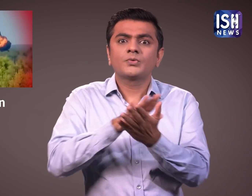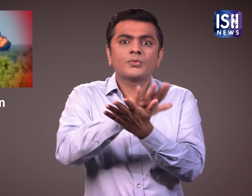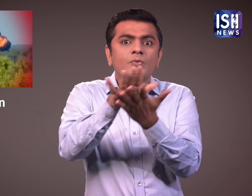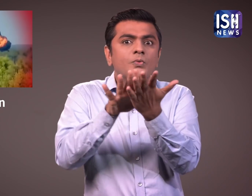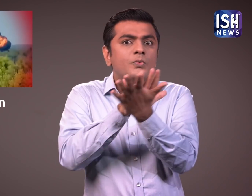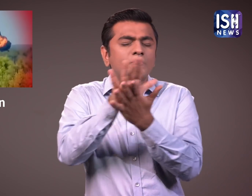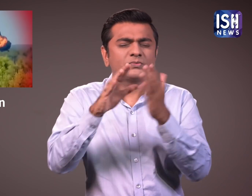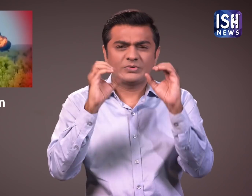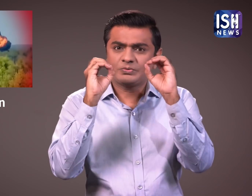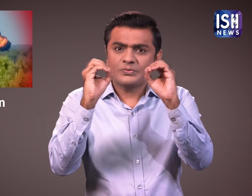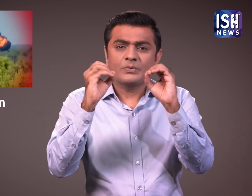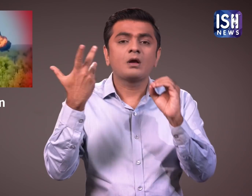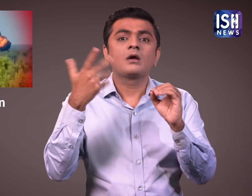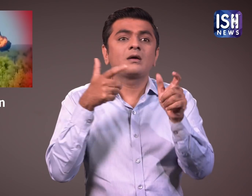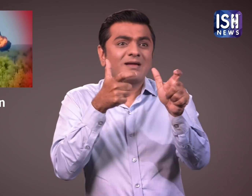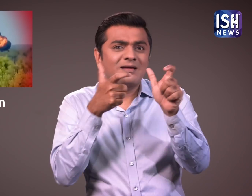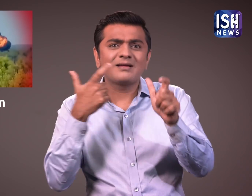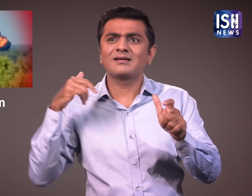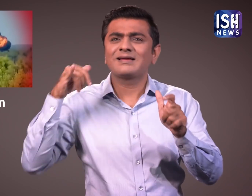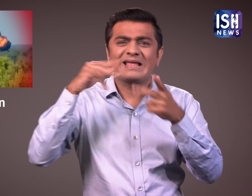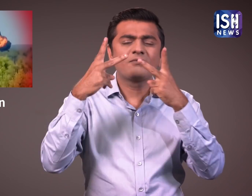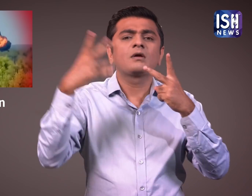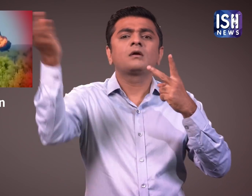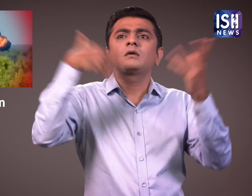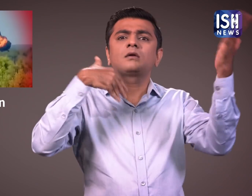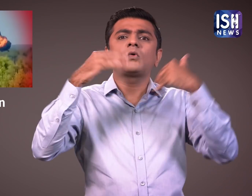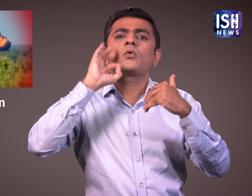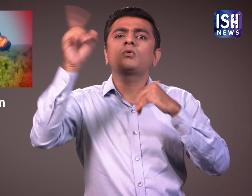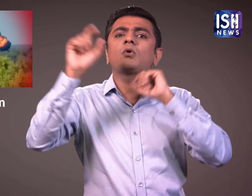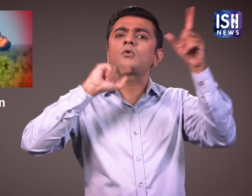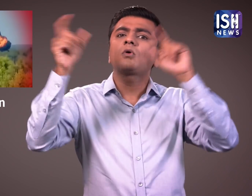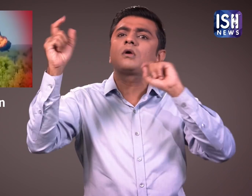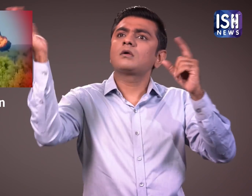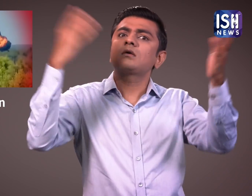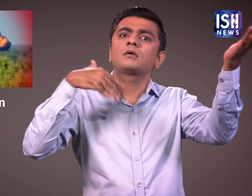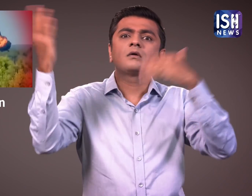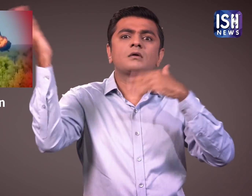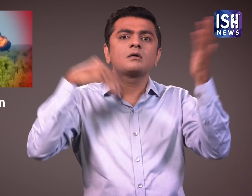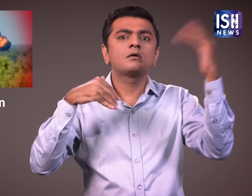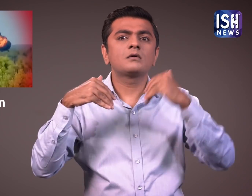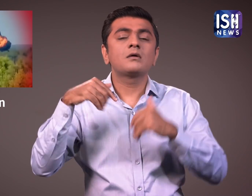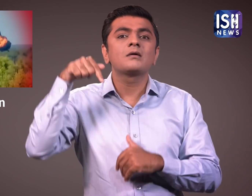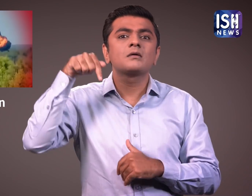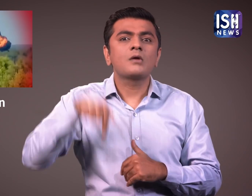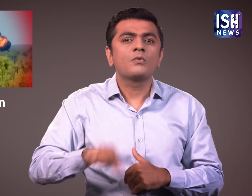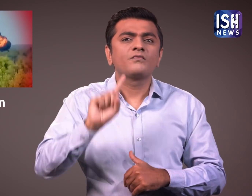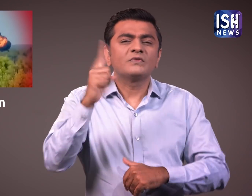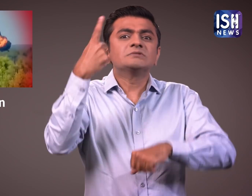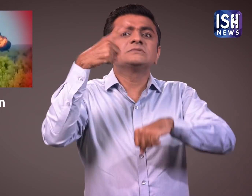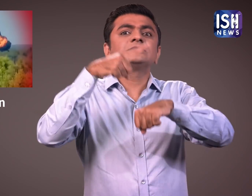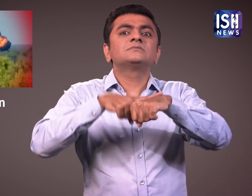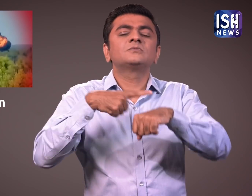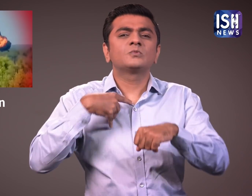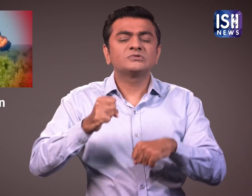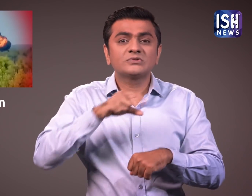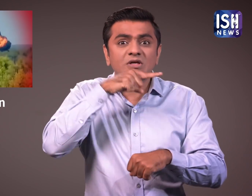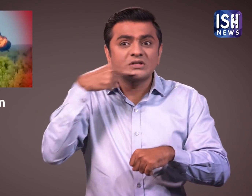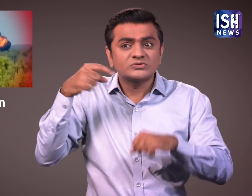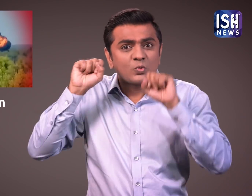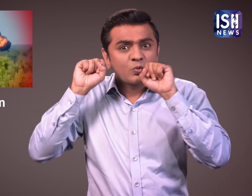और इसे हमेशा आयात करता आया है। पहली बार विमान को